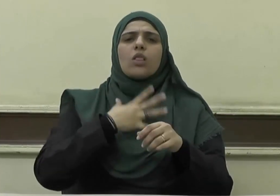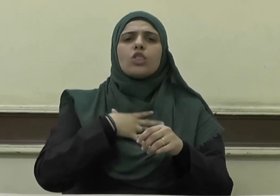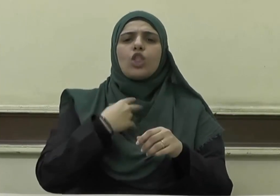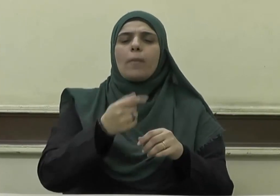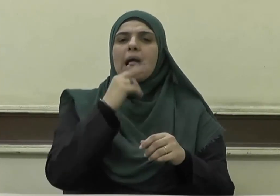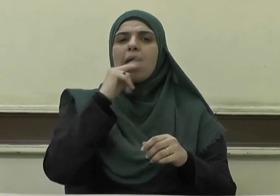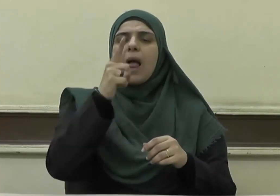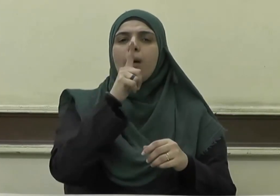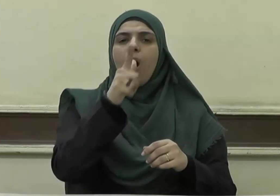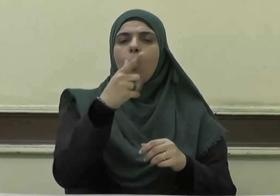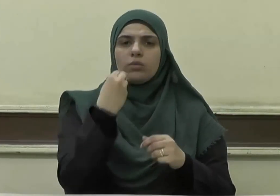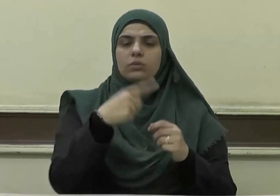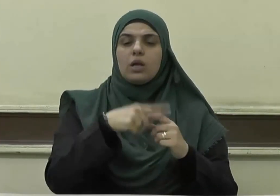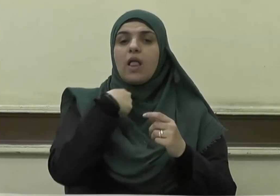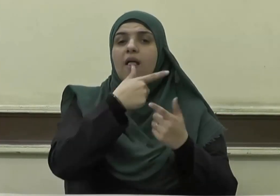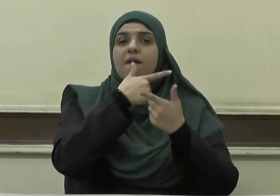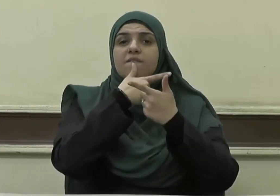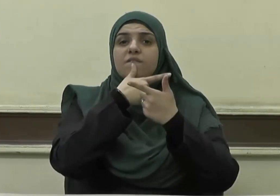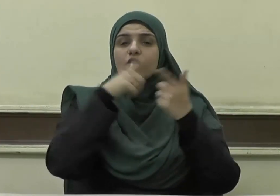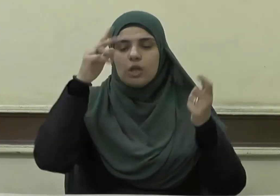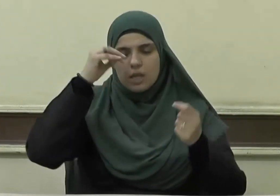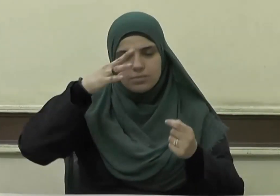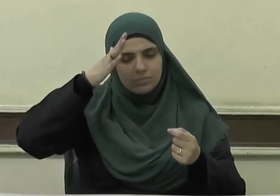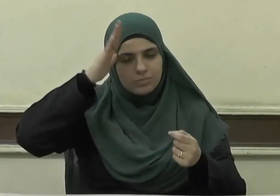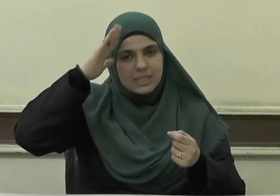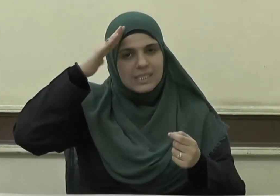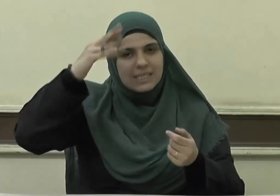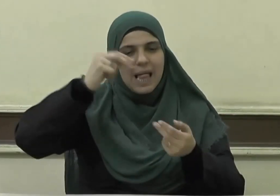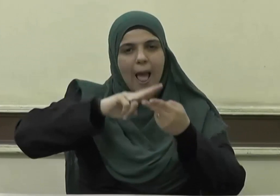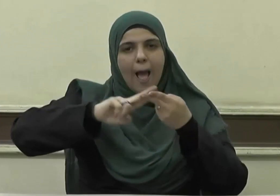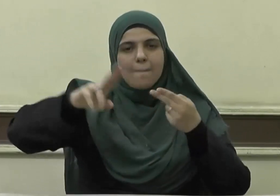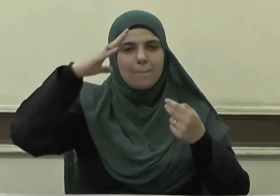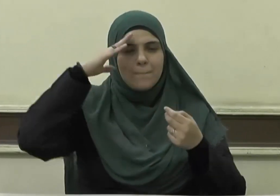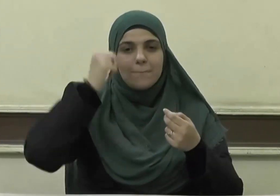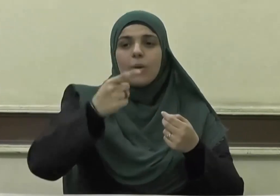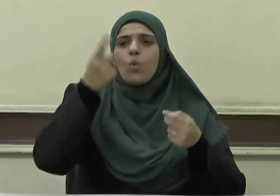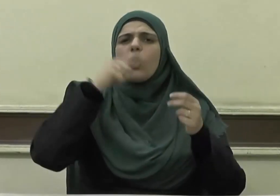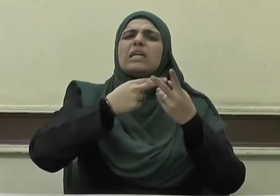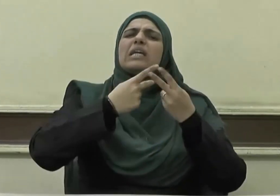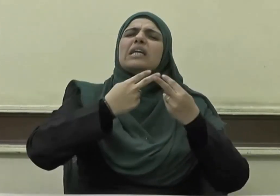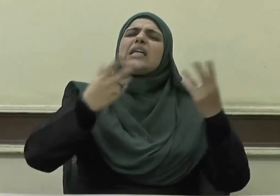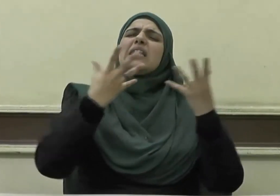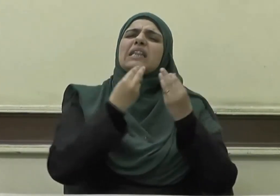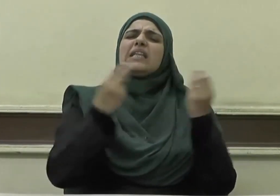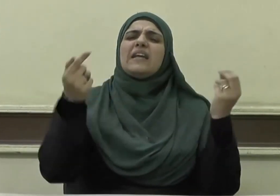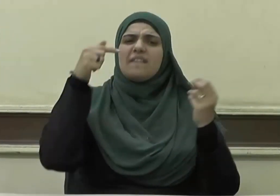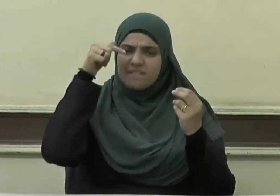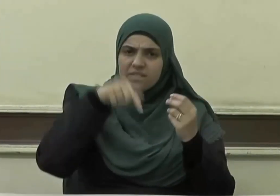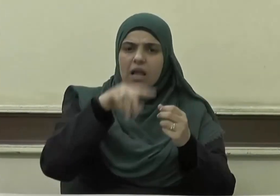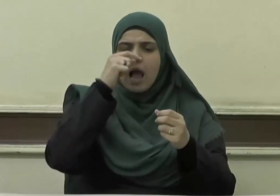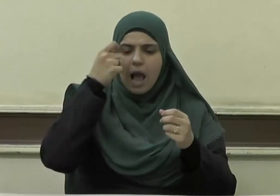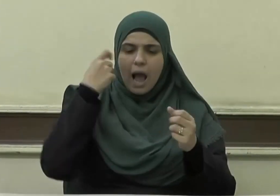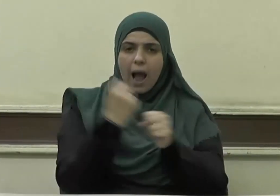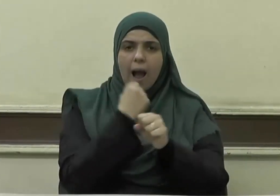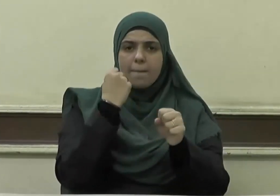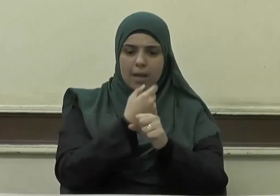وإفشاء السلام وغير ذلك مما يجعل الإنسان